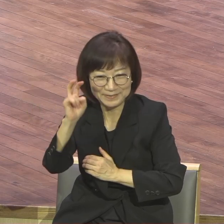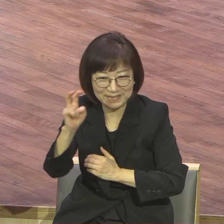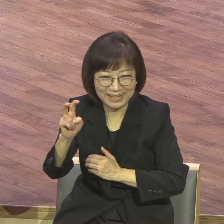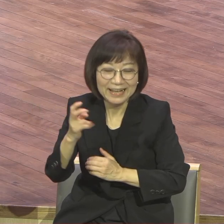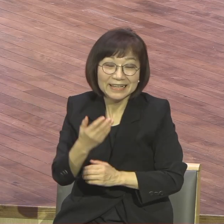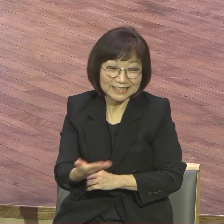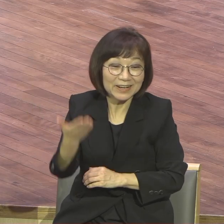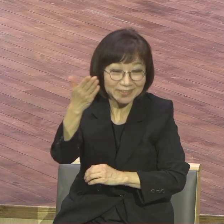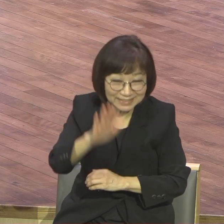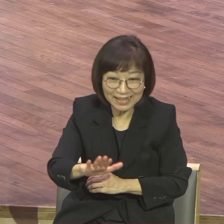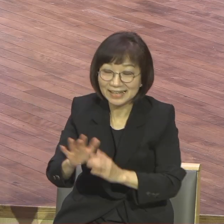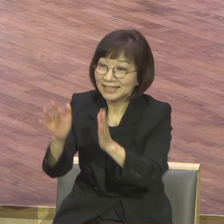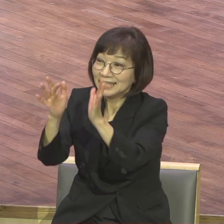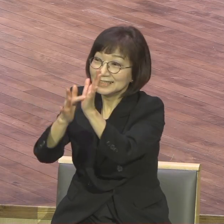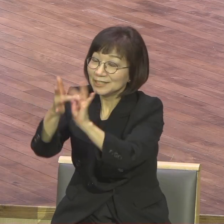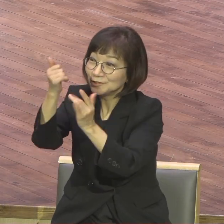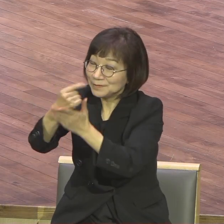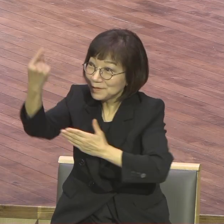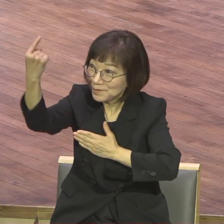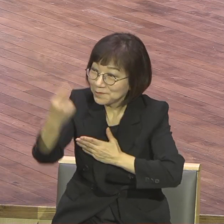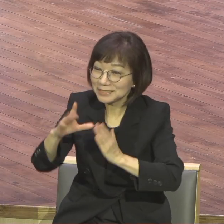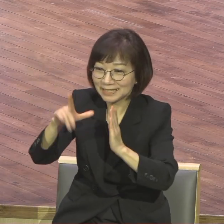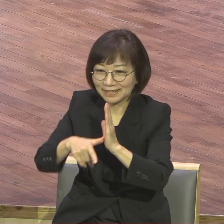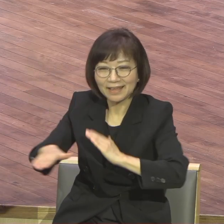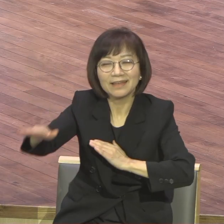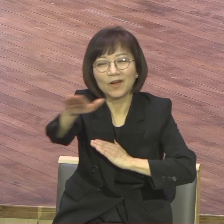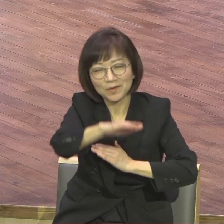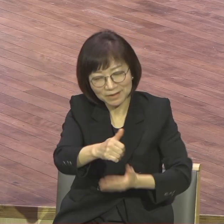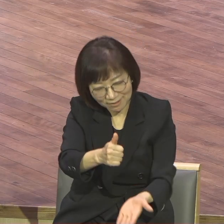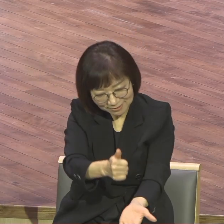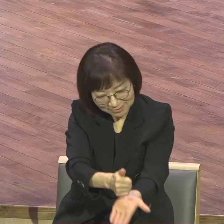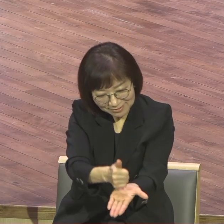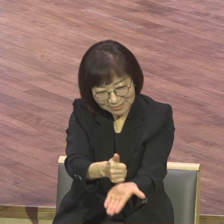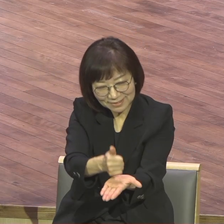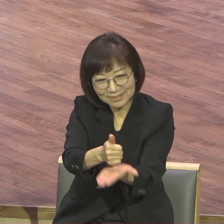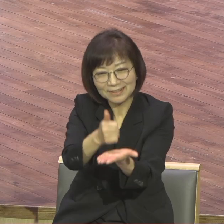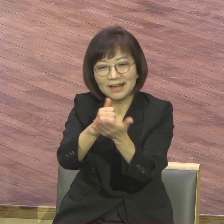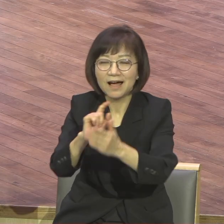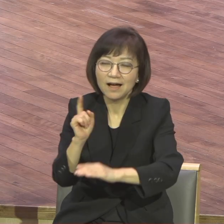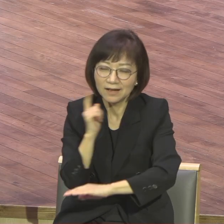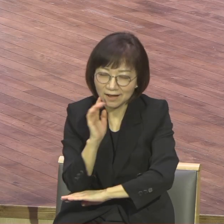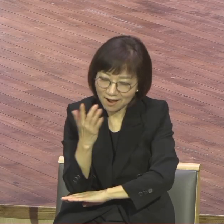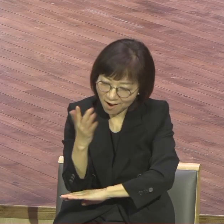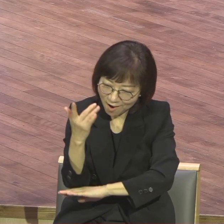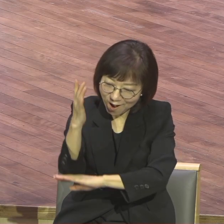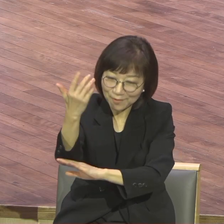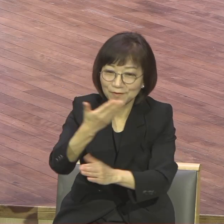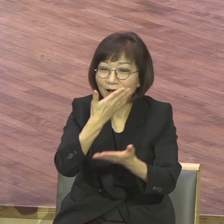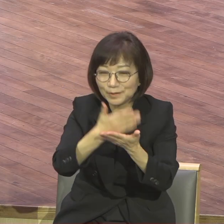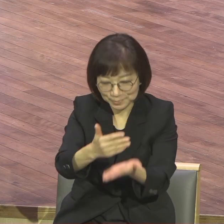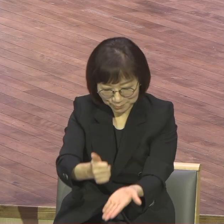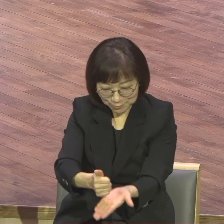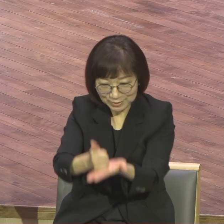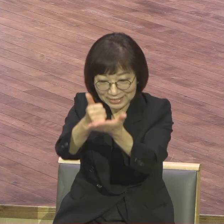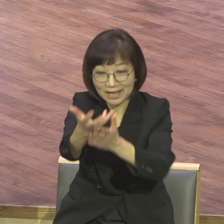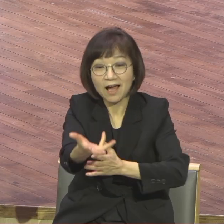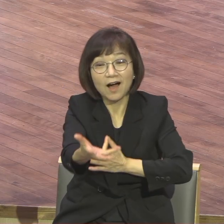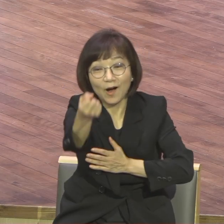칭찬과 영광과 종기를 그렇게 얻게 될 정도의 믿음의 수준